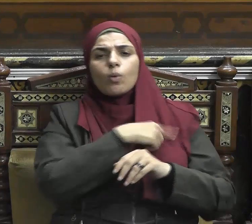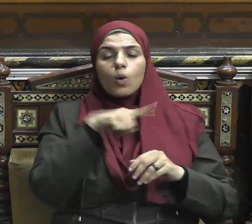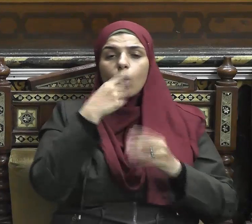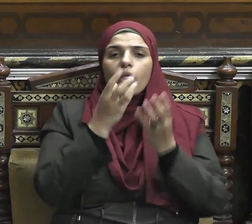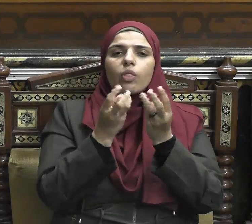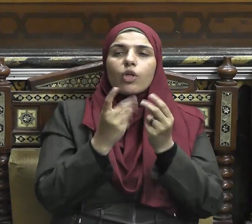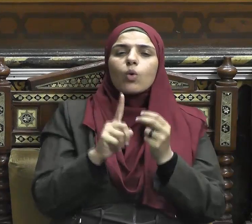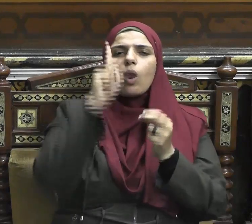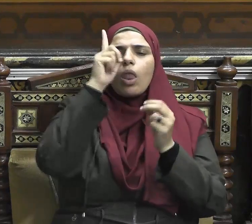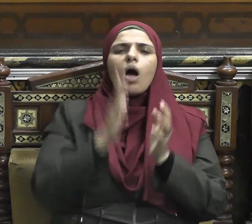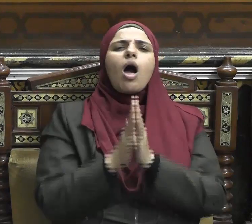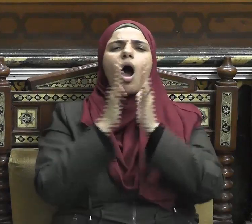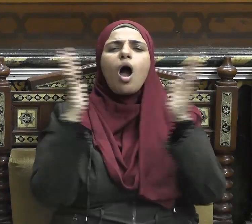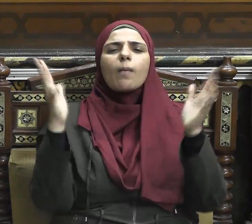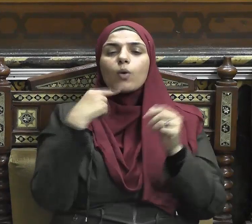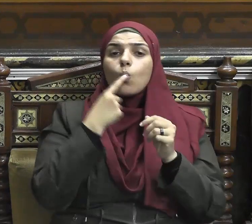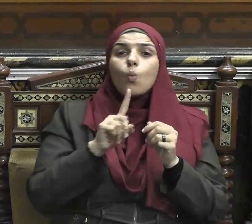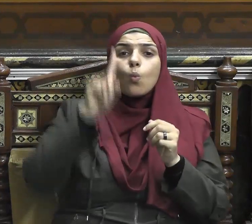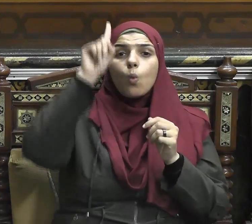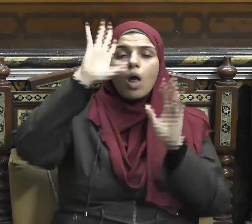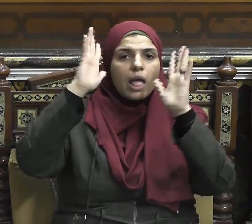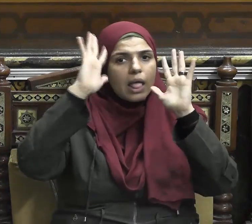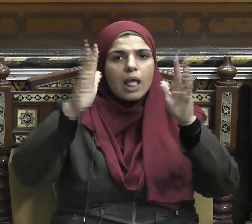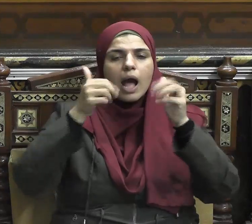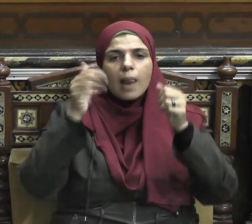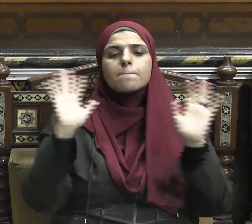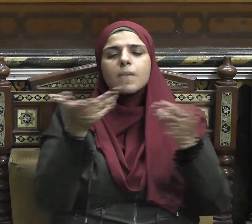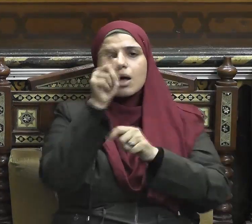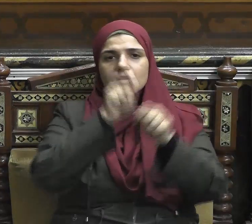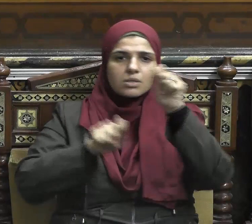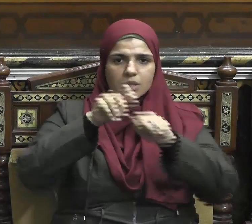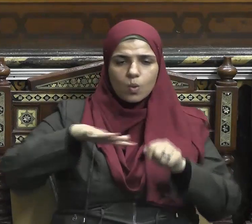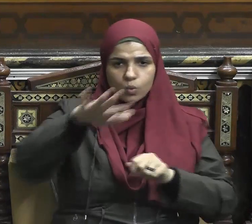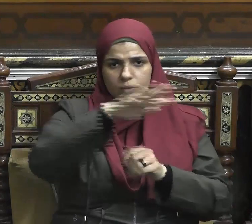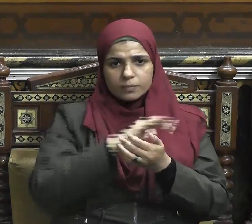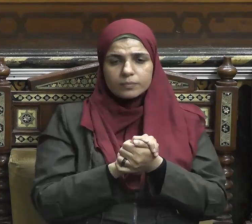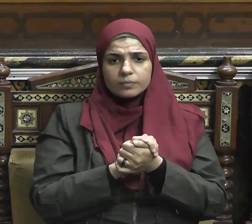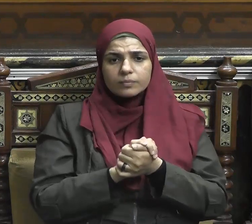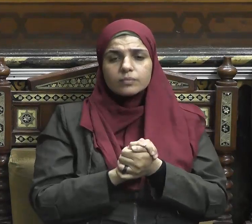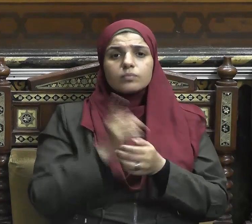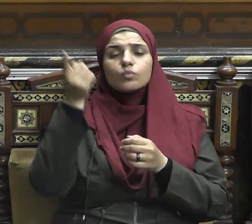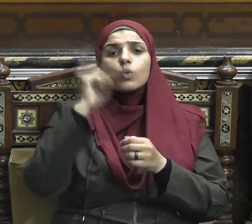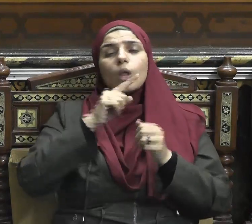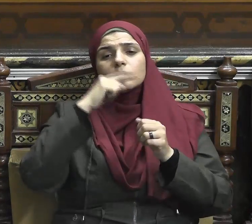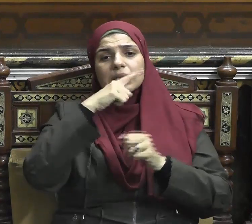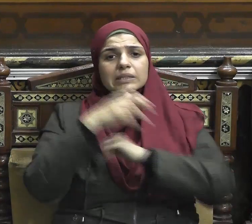سلم وسلام مع نفسه ومع المجتمع كله يقول الحق سبحانه